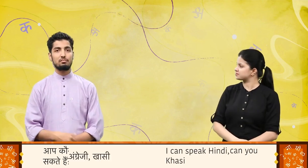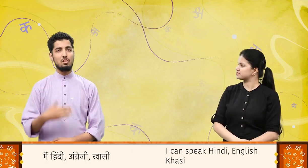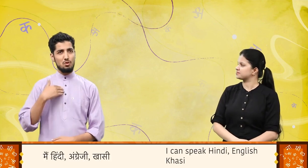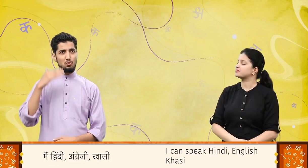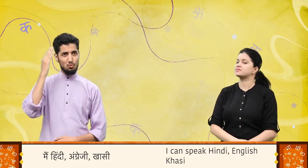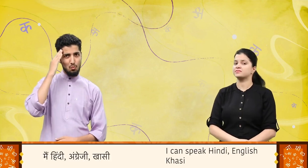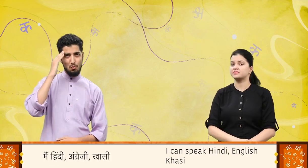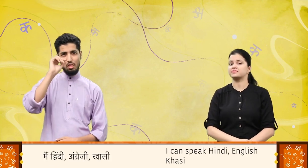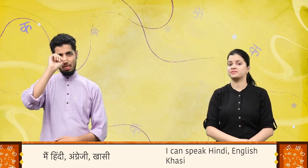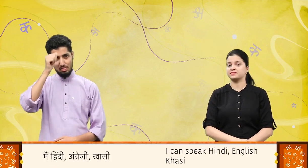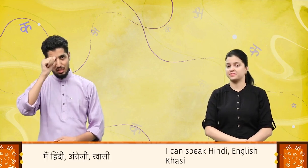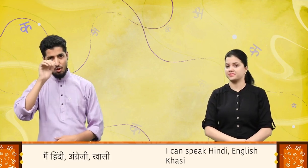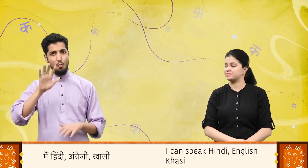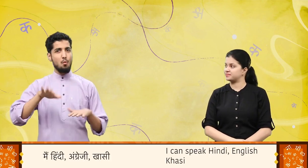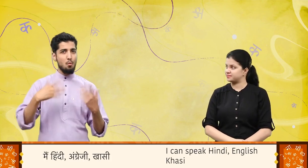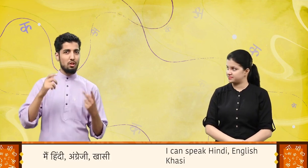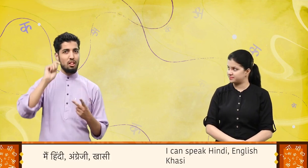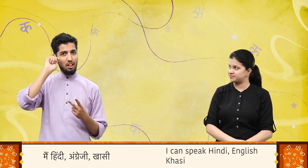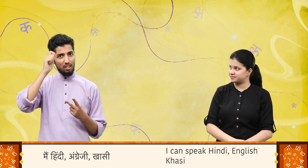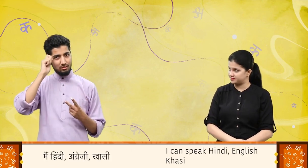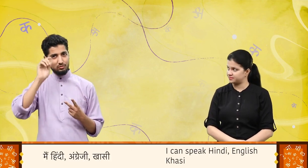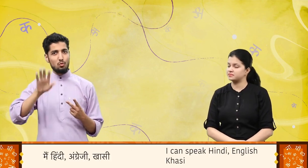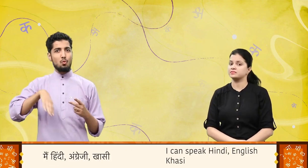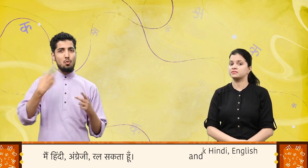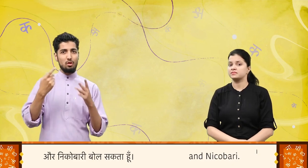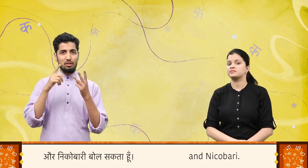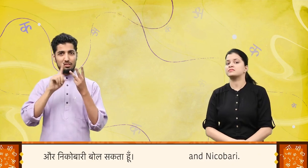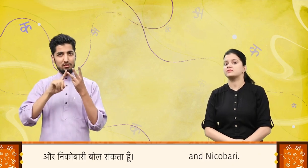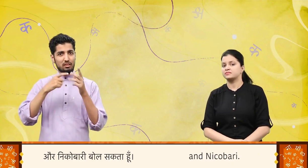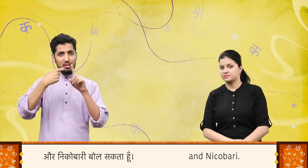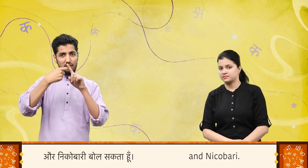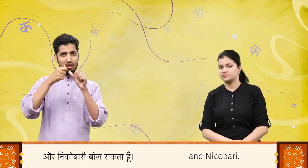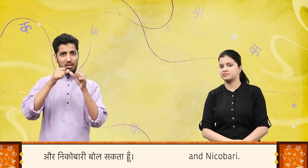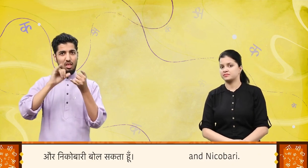मैं हिंदी, अंग्रेजी, खासी और निकोबारी बोल सकता हूं